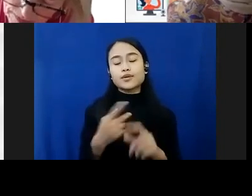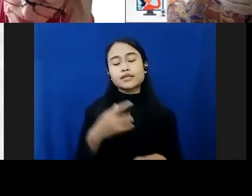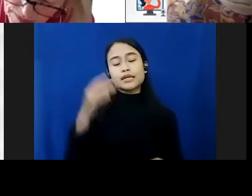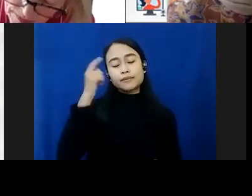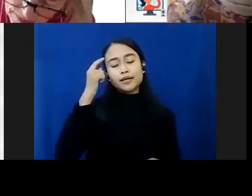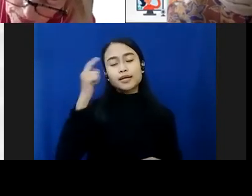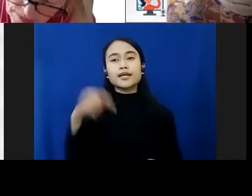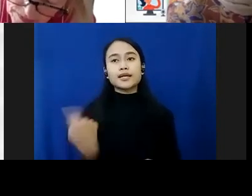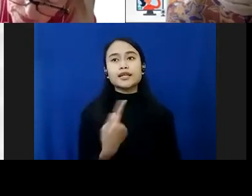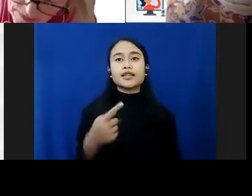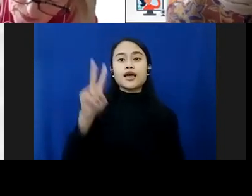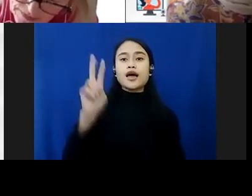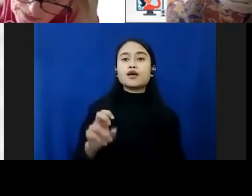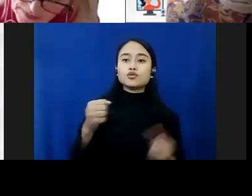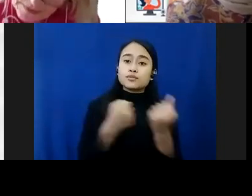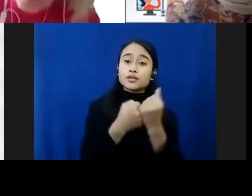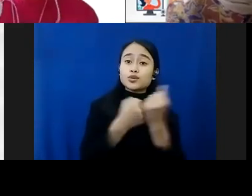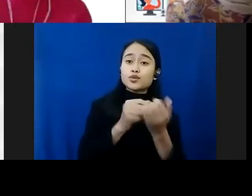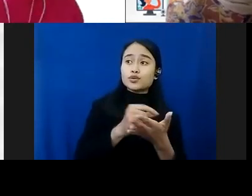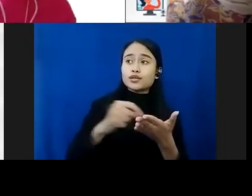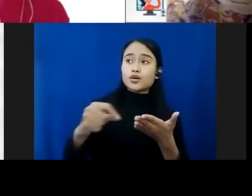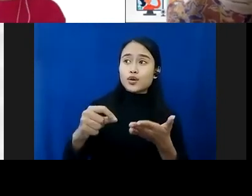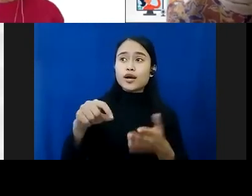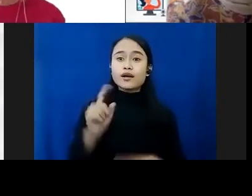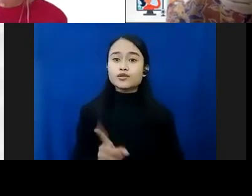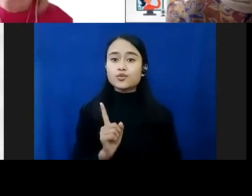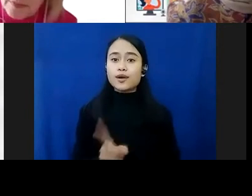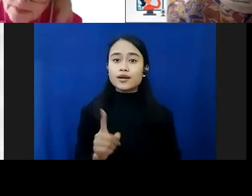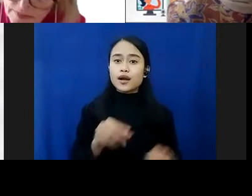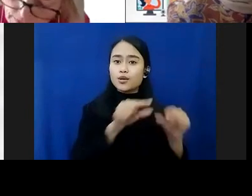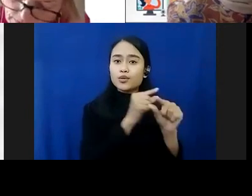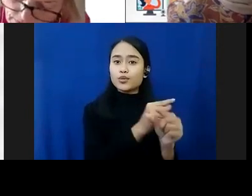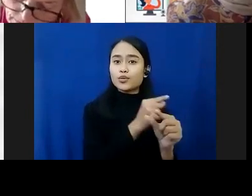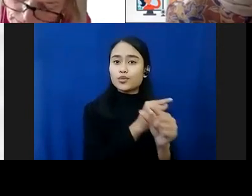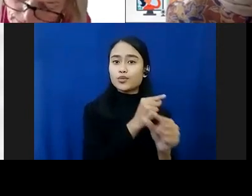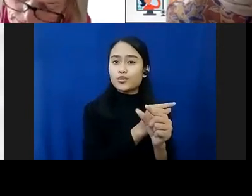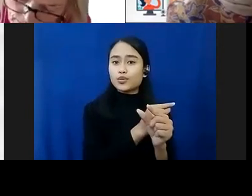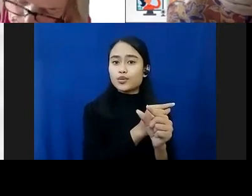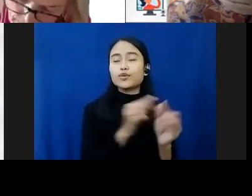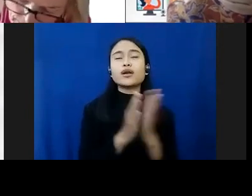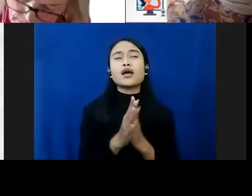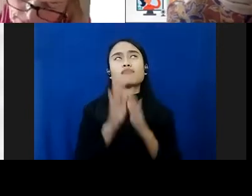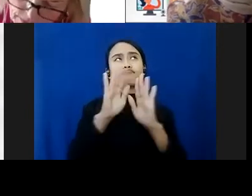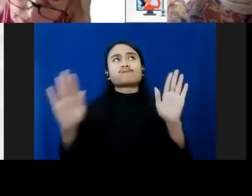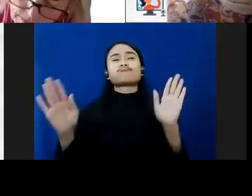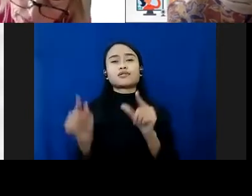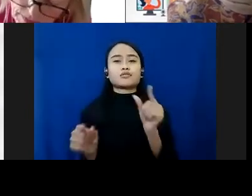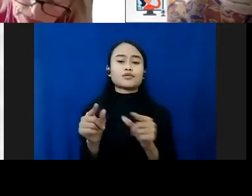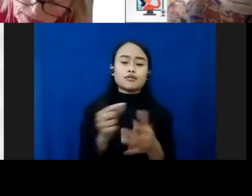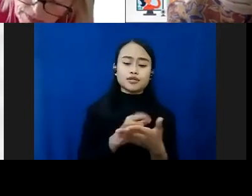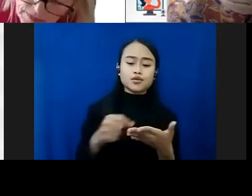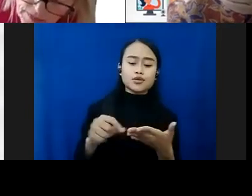juga harus mendukung sekolah agar para guru dan banyak pihak di sekolah bisa menjadi